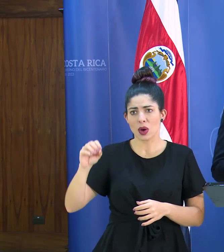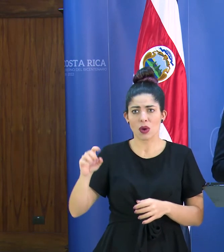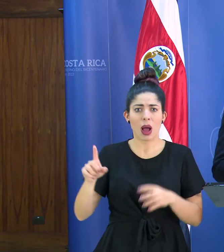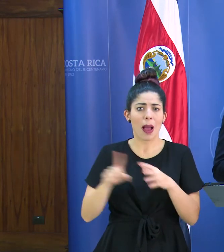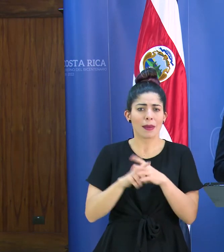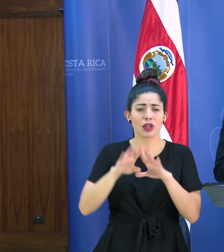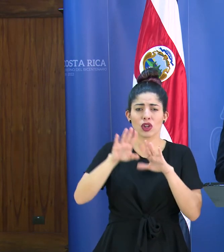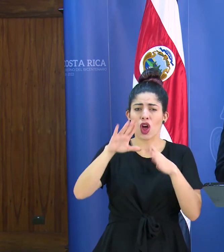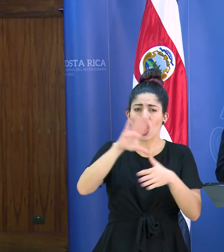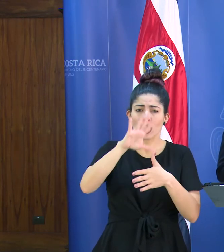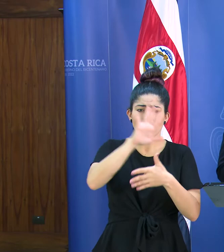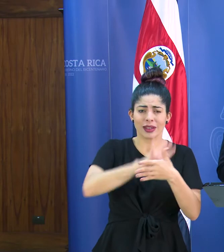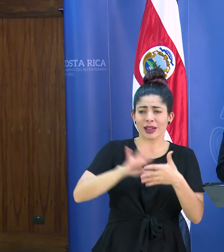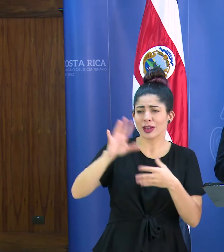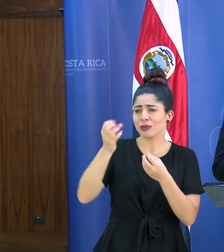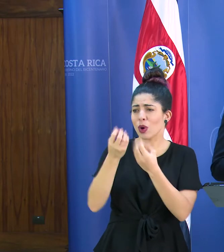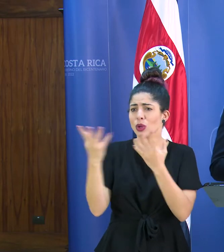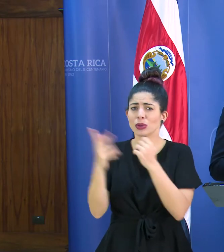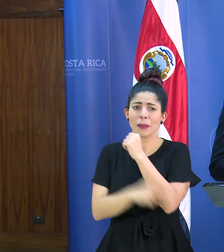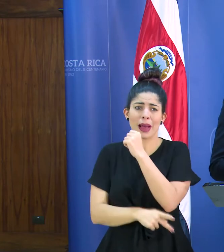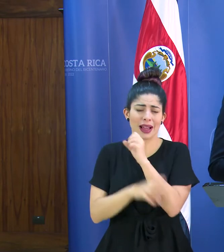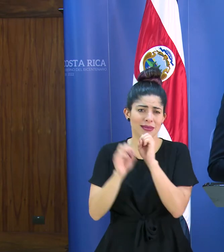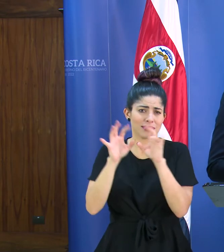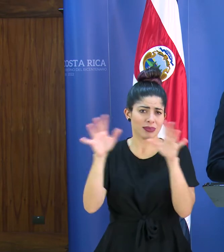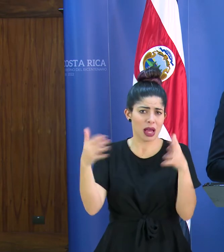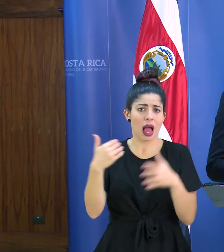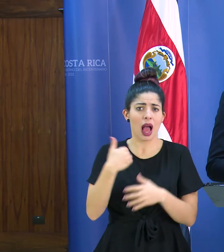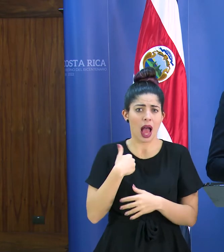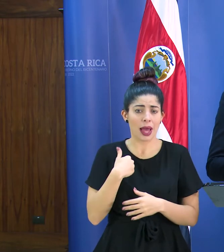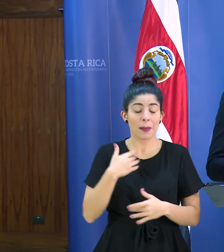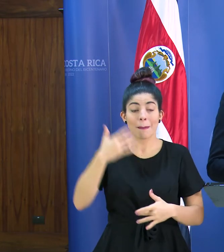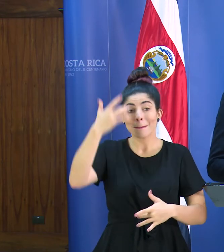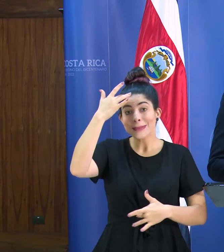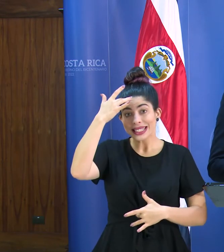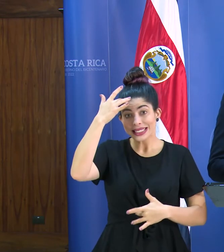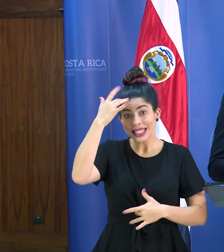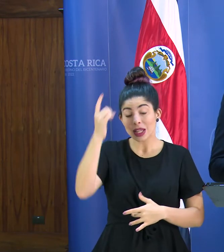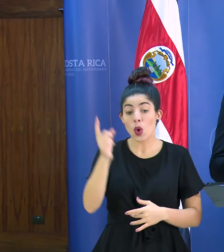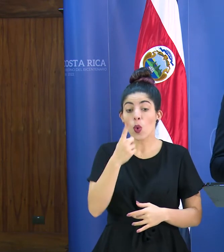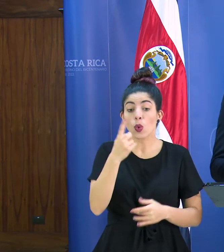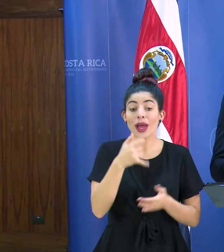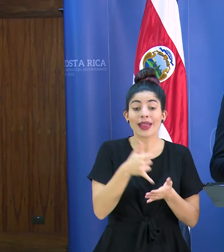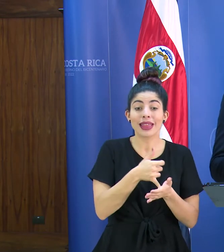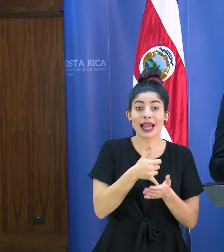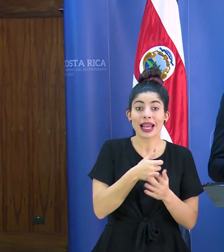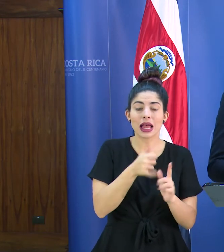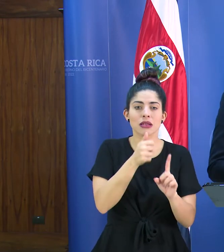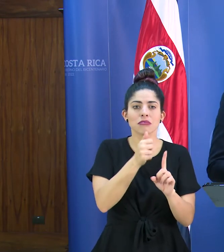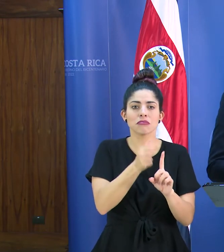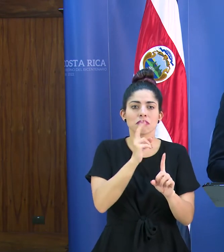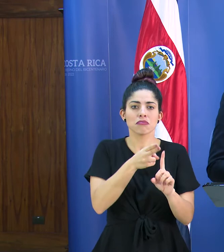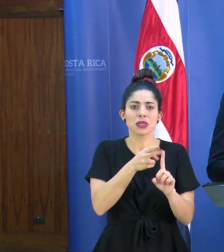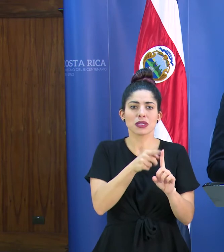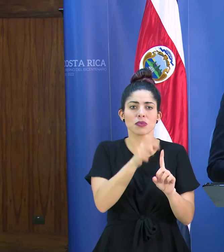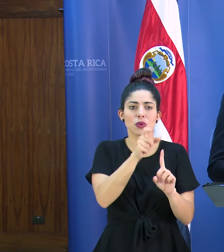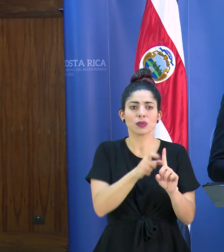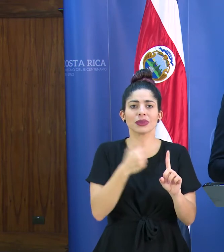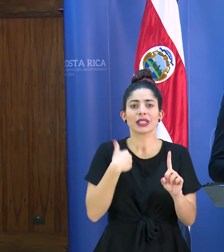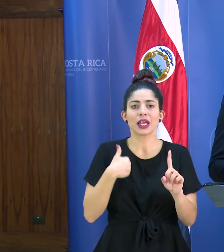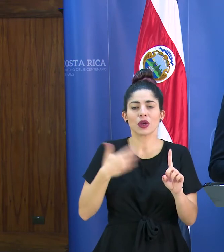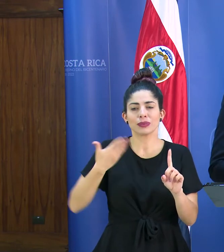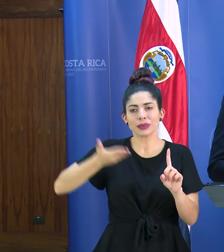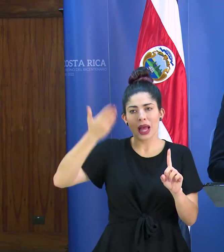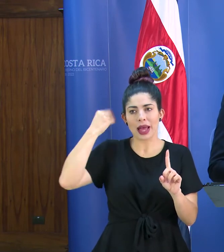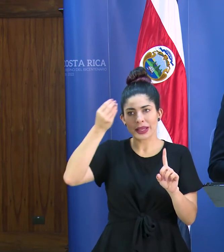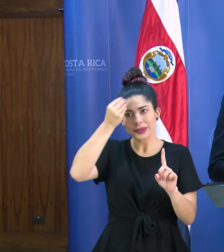los continentes y en muchos países de forma evolutiva con respecto a los pacientes el único que está en condición delicada es el mismo paciente que ya lo